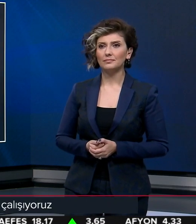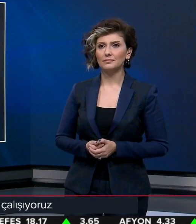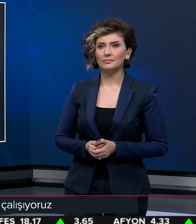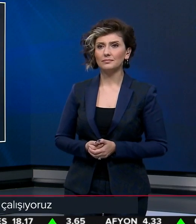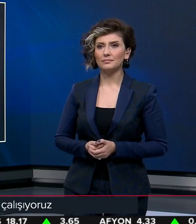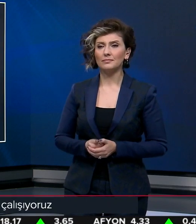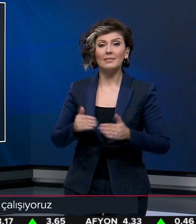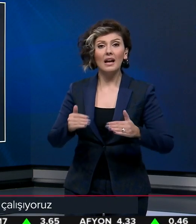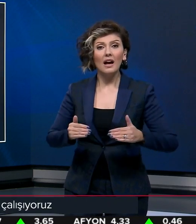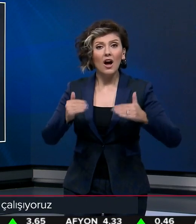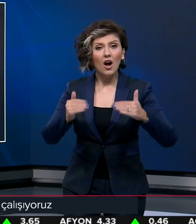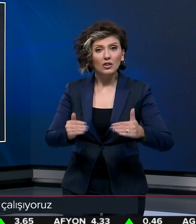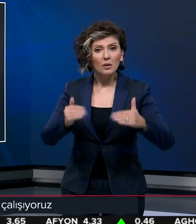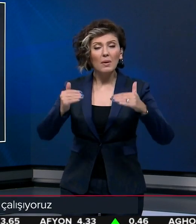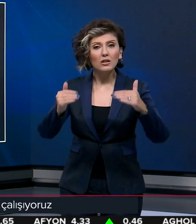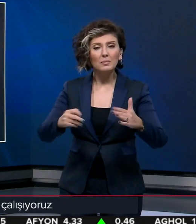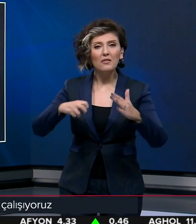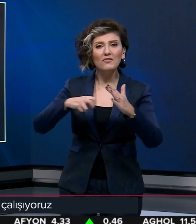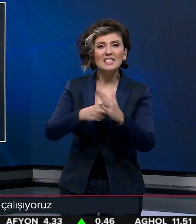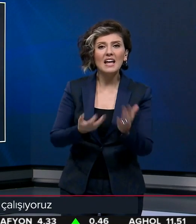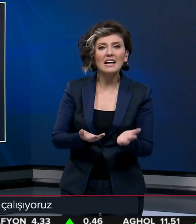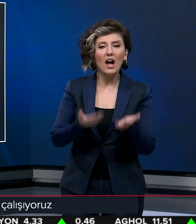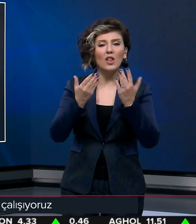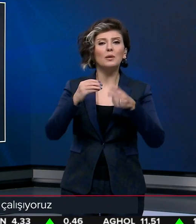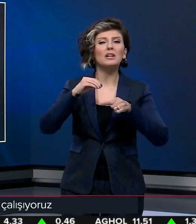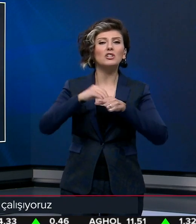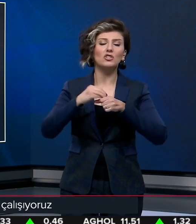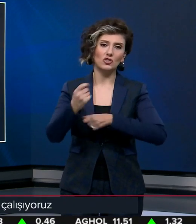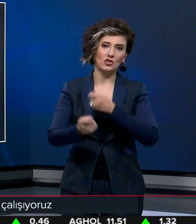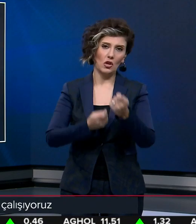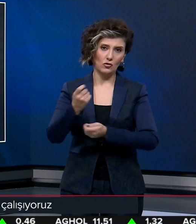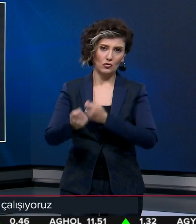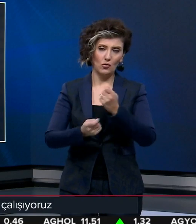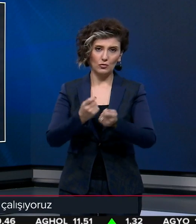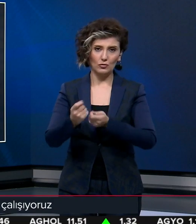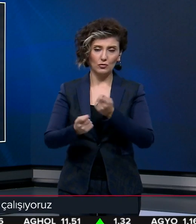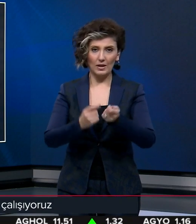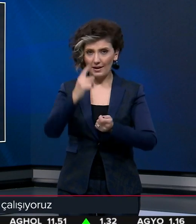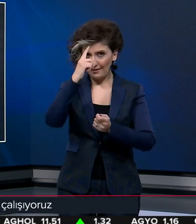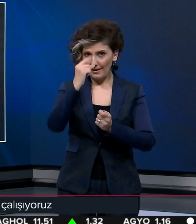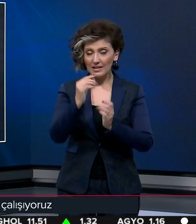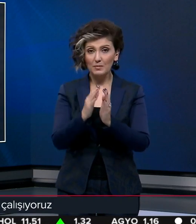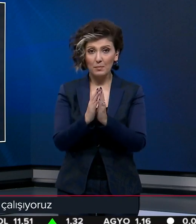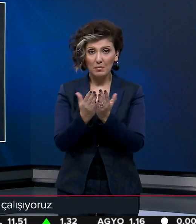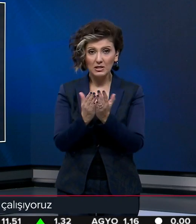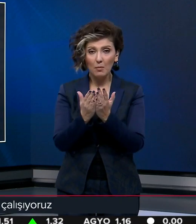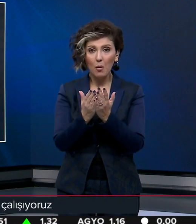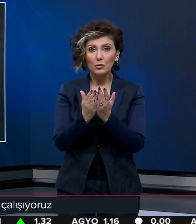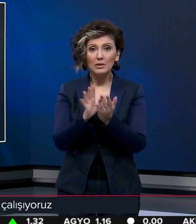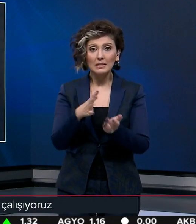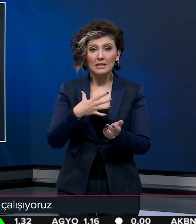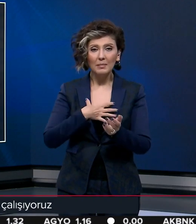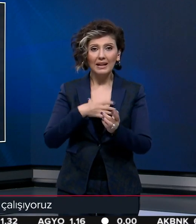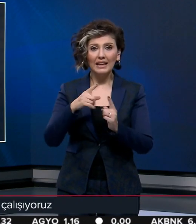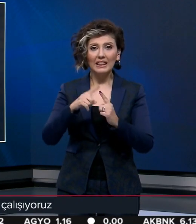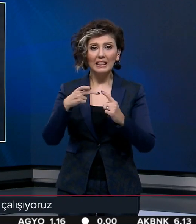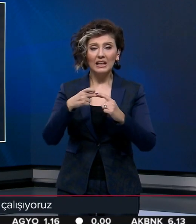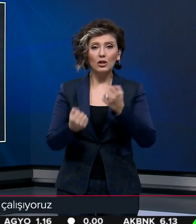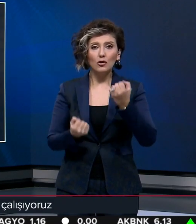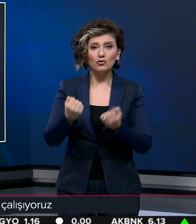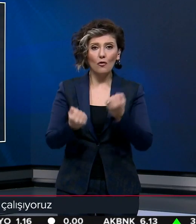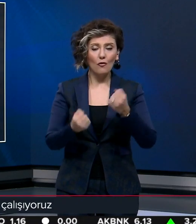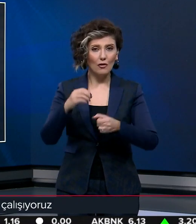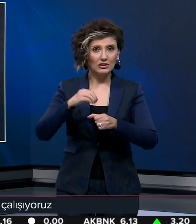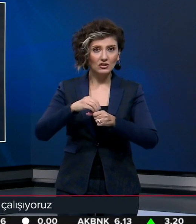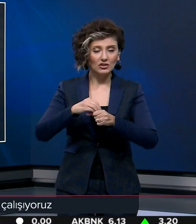Aşama aşama vizeleri kaldırmak için çalışıyoruz. Resmi pasaport sahiplerine, tır şoförlerine yönelik